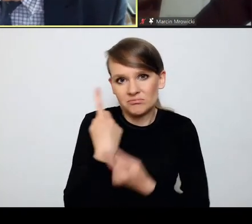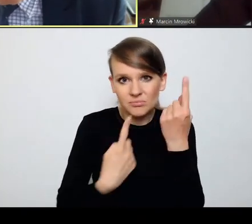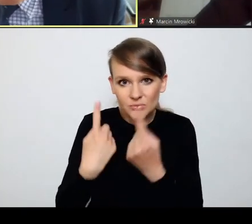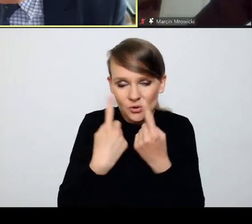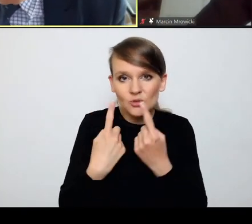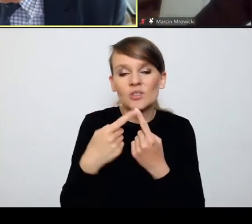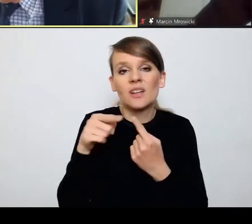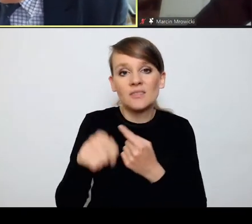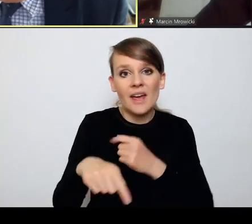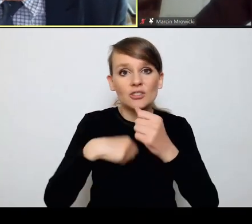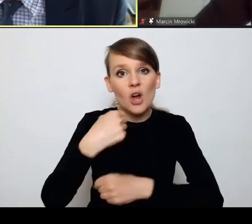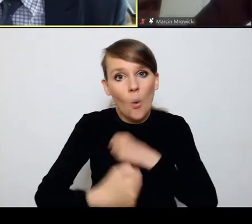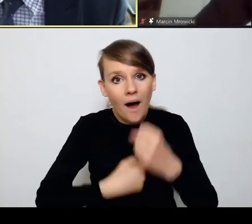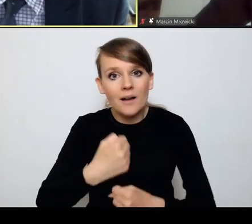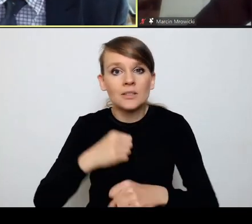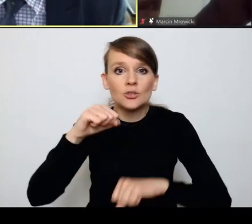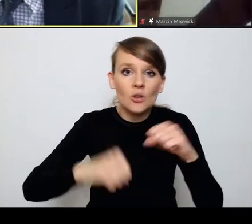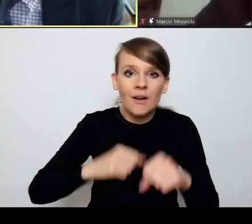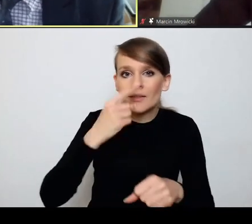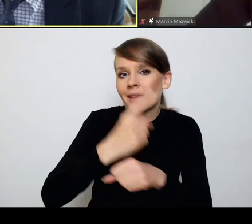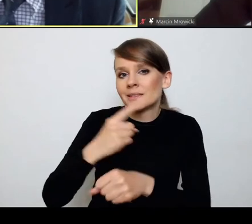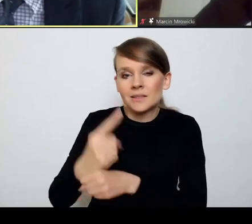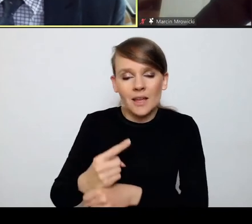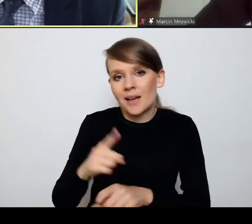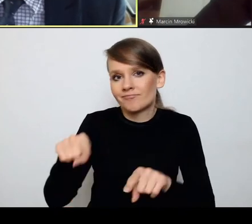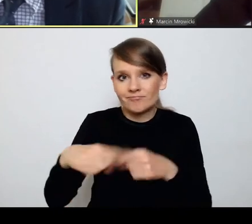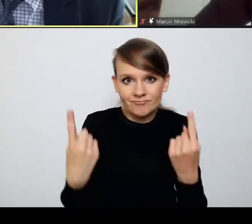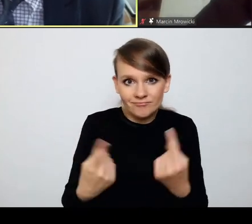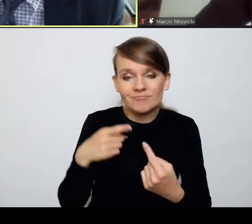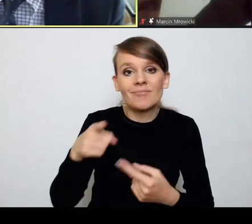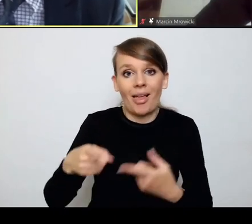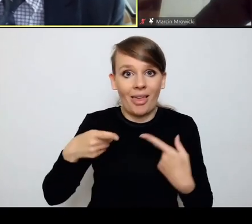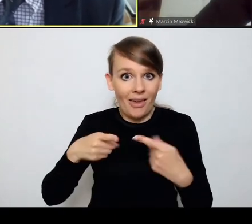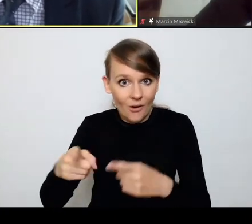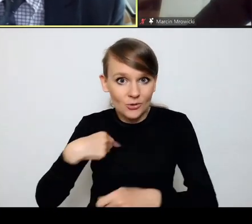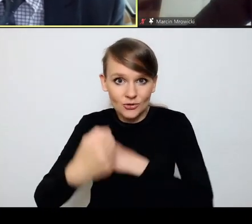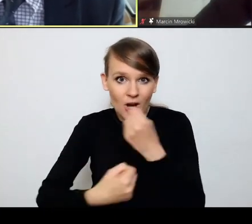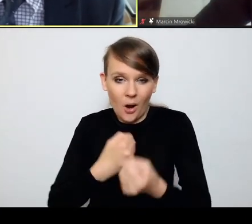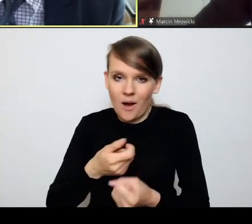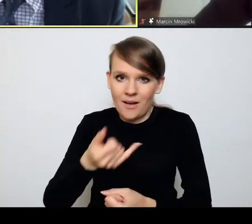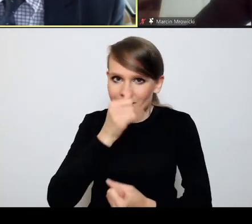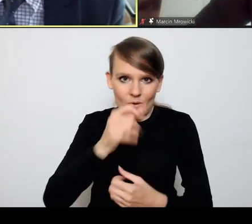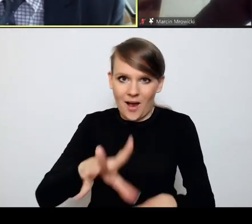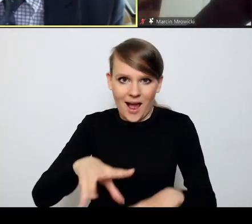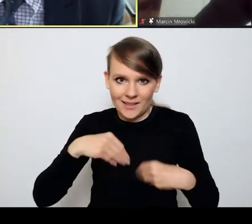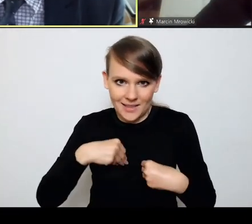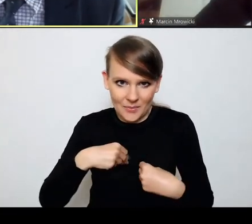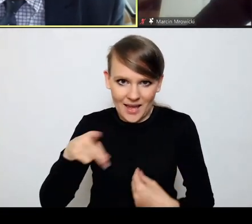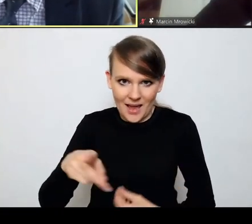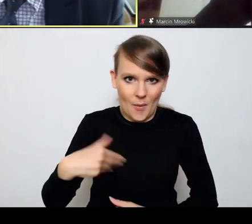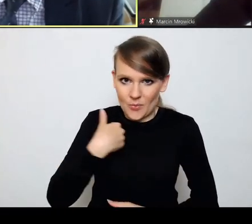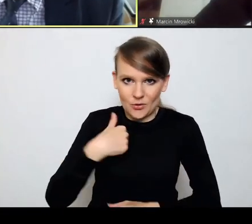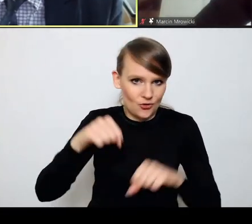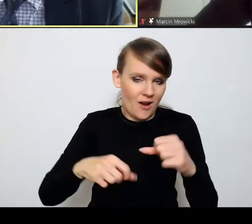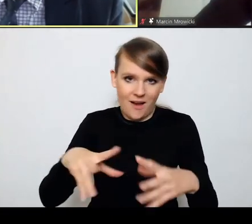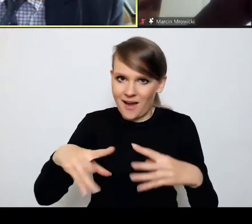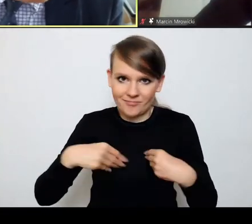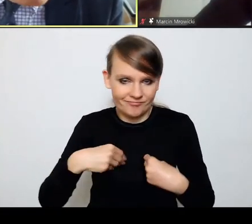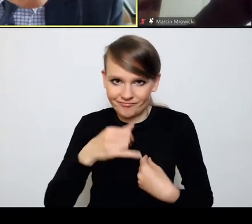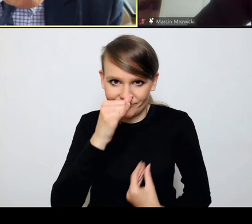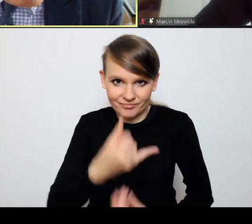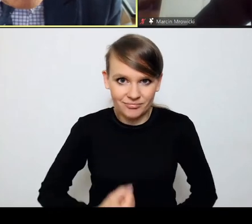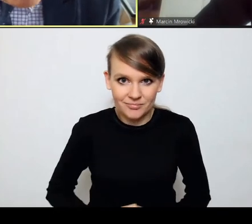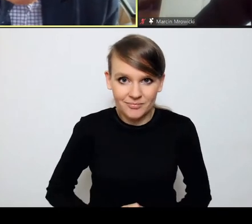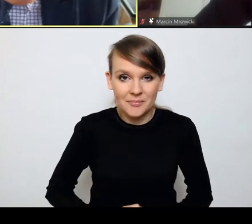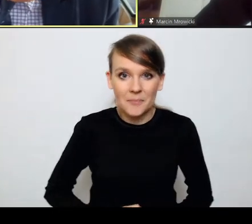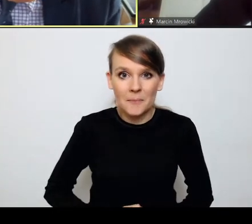działania sądu i pewne działania są niesłuszne i że kierunek, który działa, nie jest akceptowany przez brytyjski rząd. Także to jest